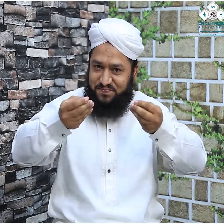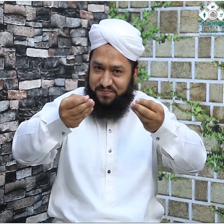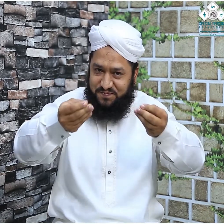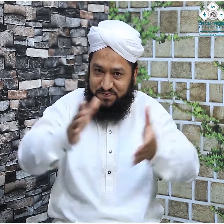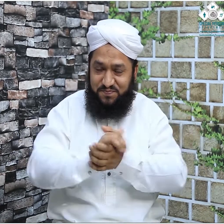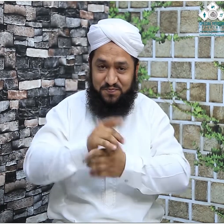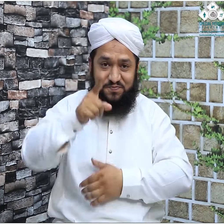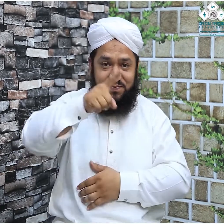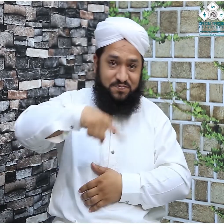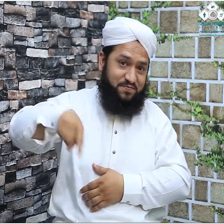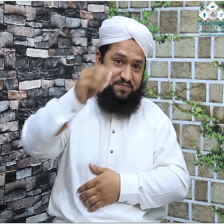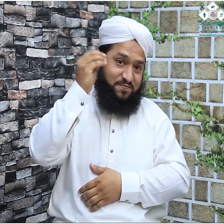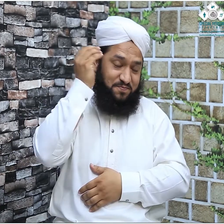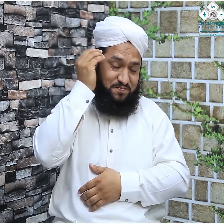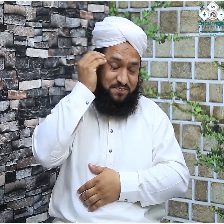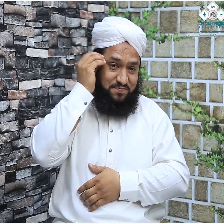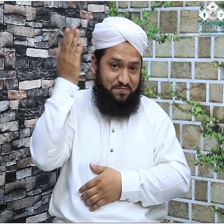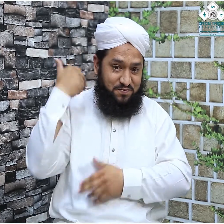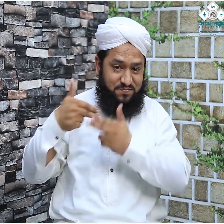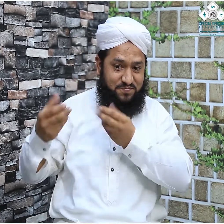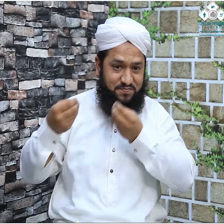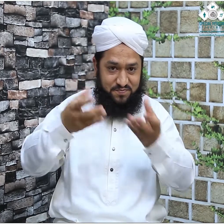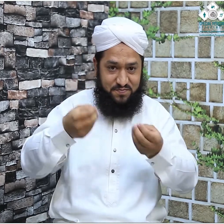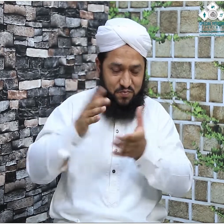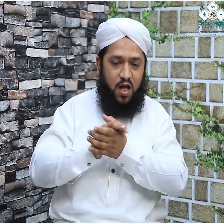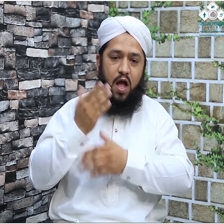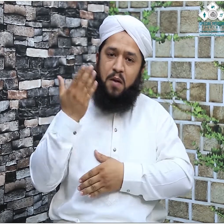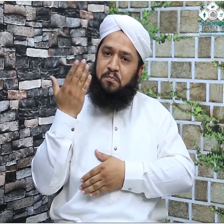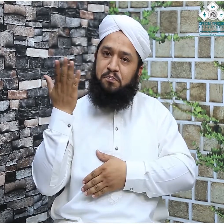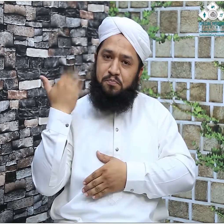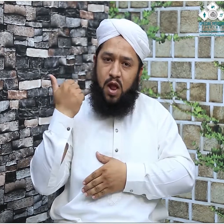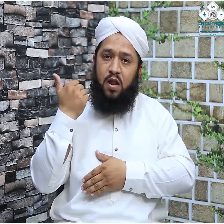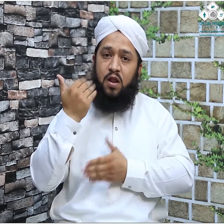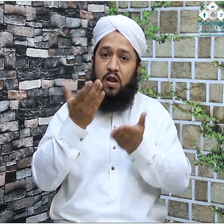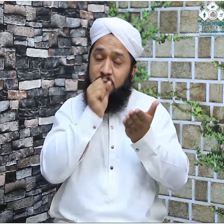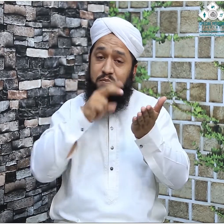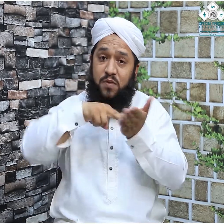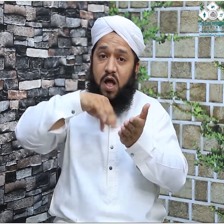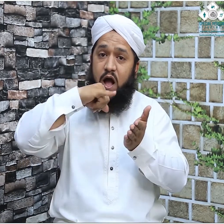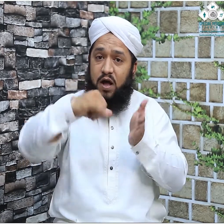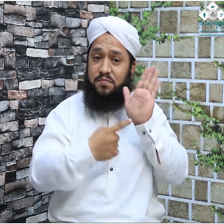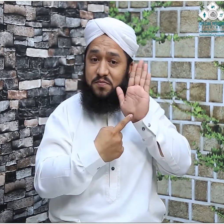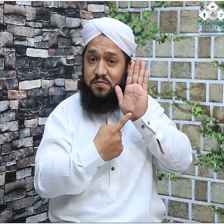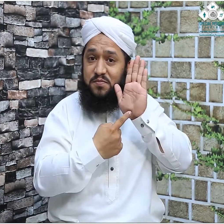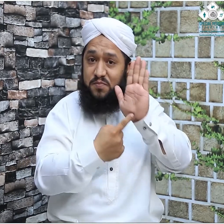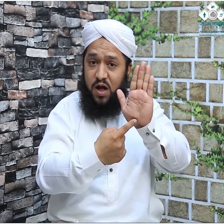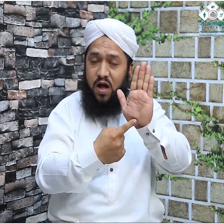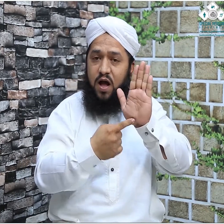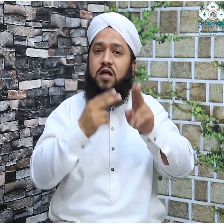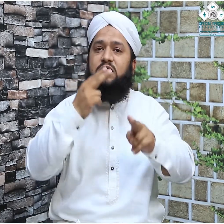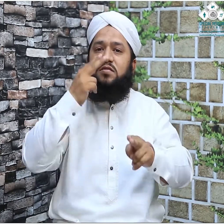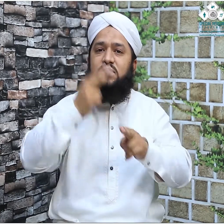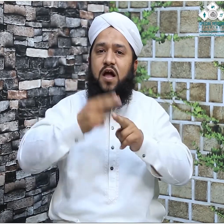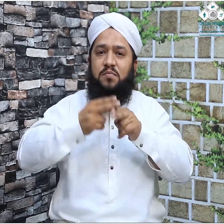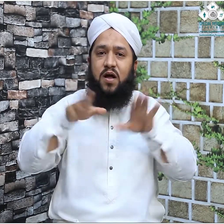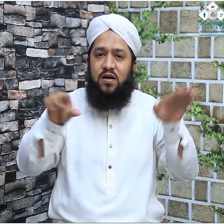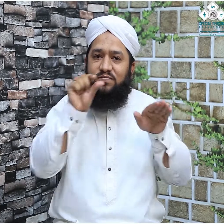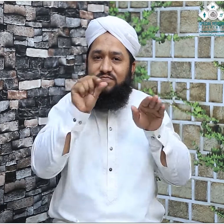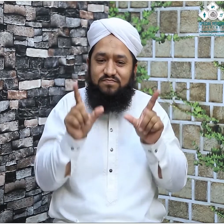کر آپ کو معلوم ہے کہ ہم چل رہے ہیں اور پچھلے پرگرام میں ہم نے قیامت کی نشانیوں میں سے ایک نشانی ٹڈی پر بات کی تھی اور ہم نے یہ